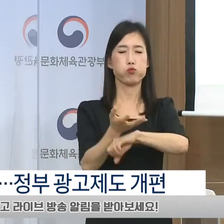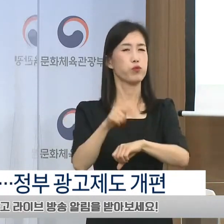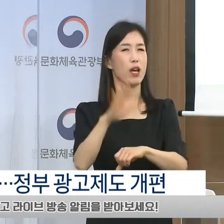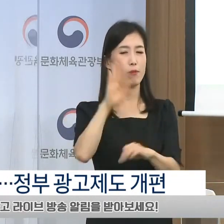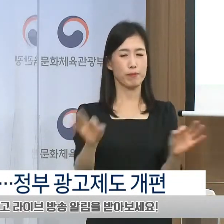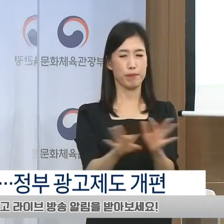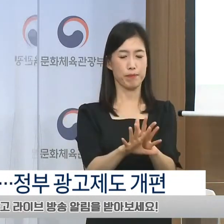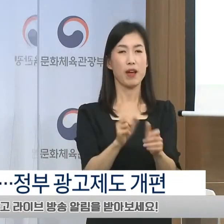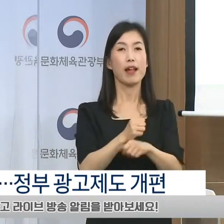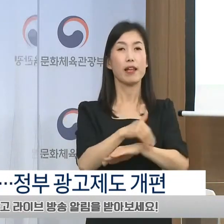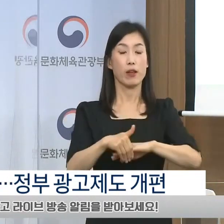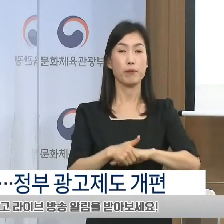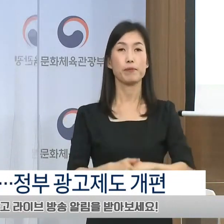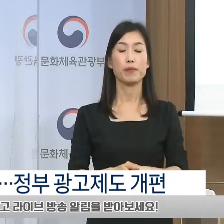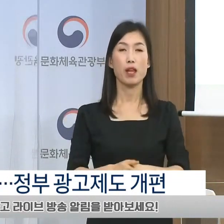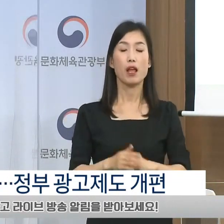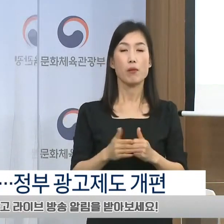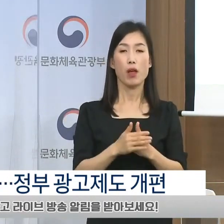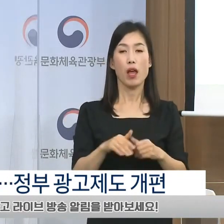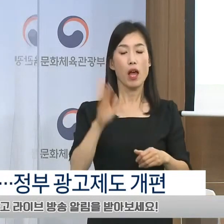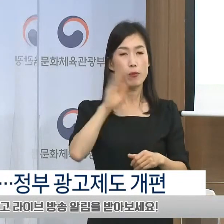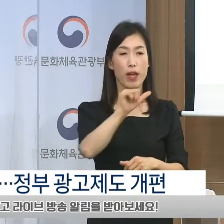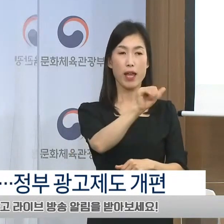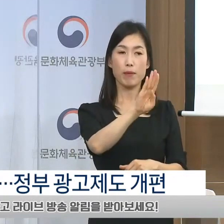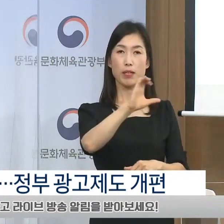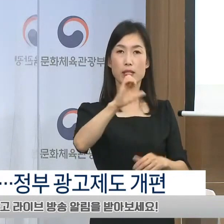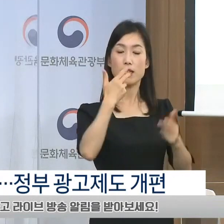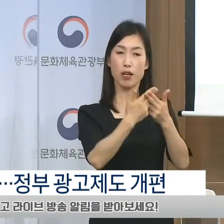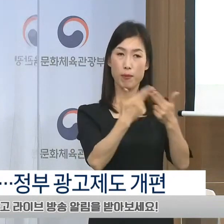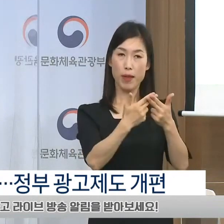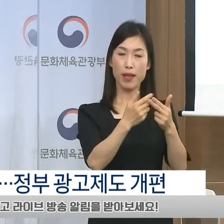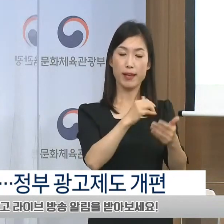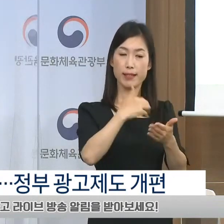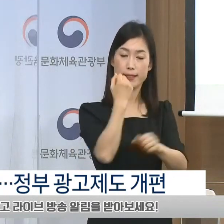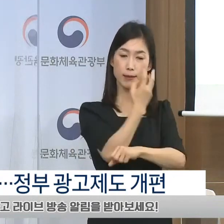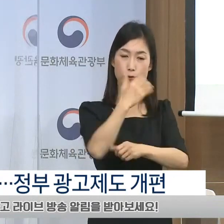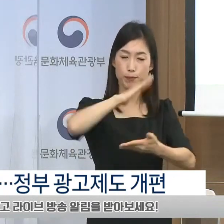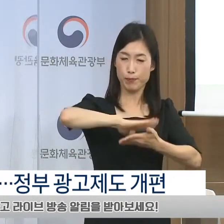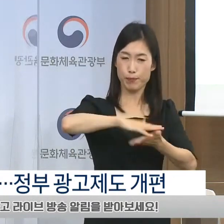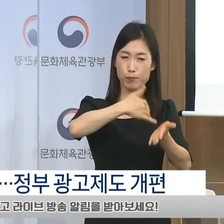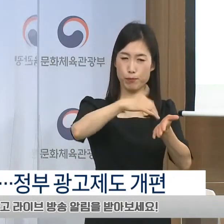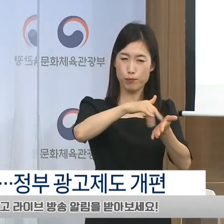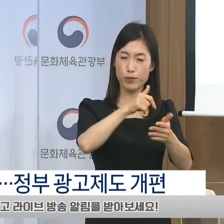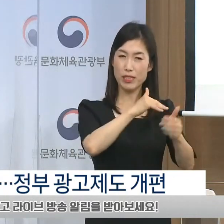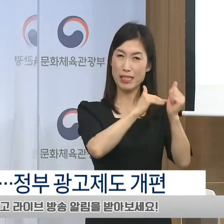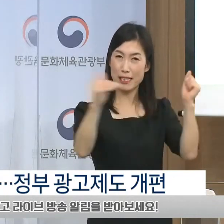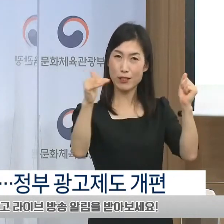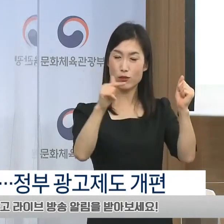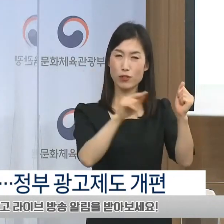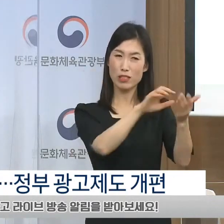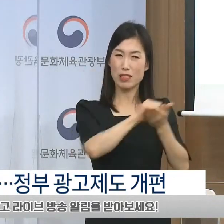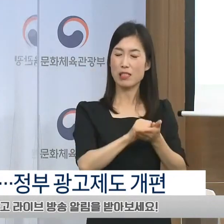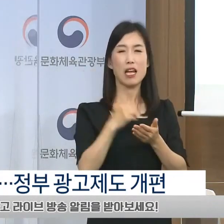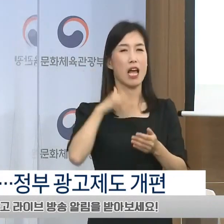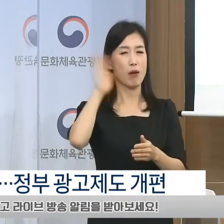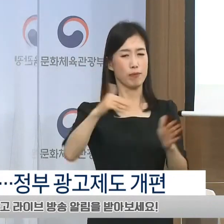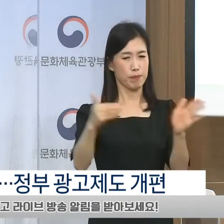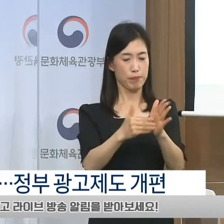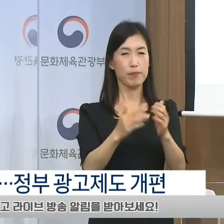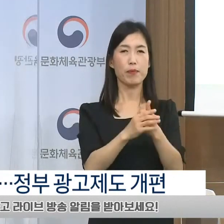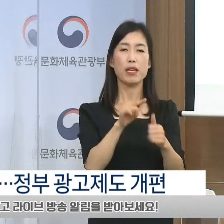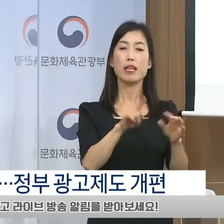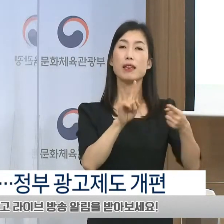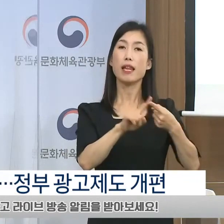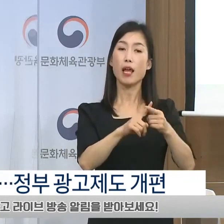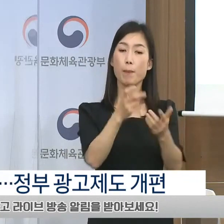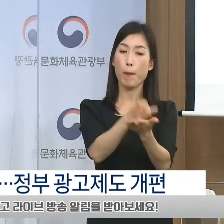향후 ABC 부수의 정책적 활용 중단을 위해 정부 광고법 시행령 등 관련 법령을 조속히 개정하겠습니다.